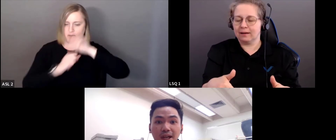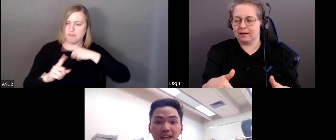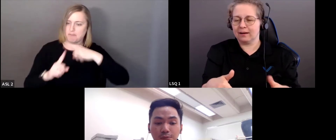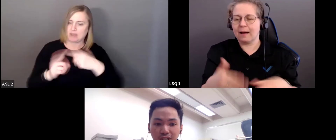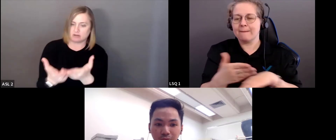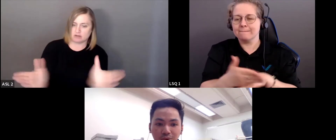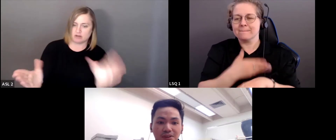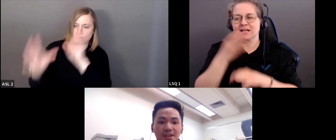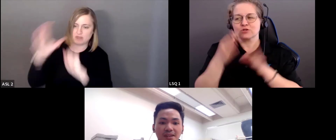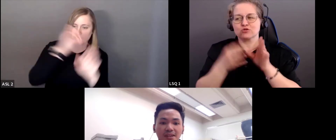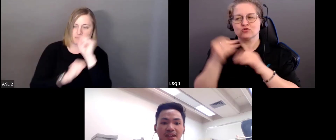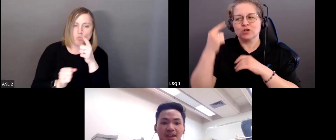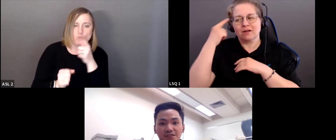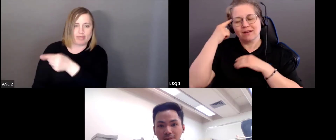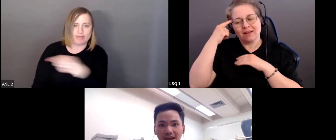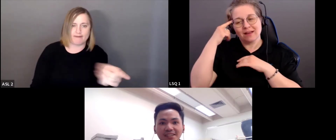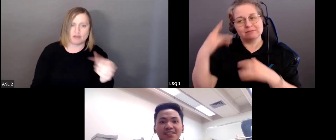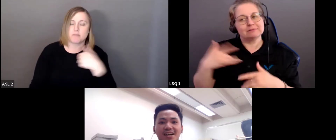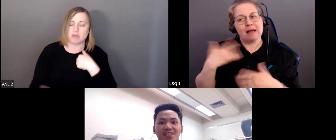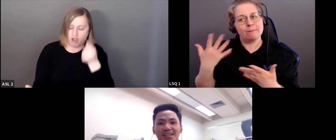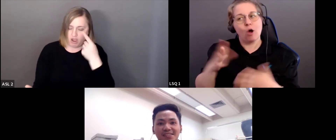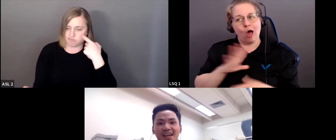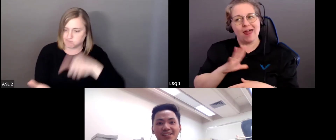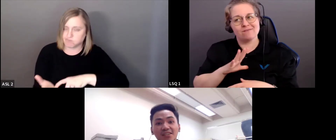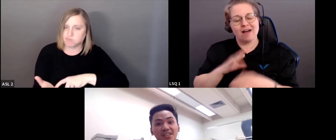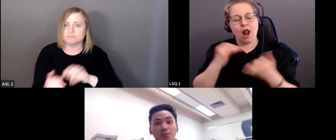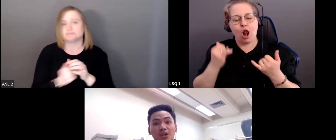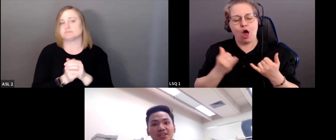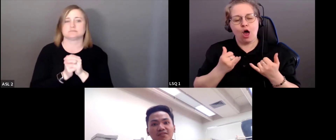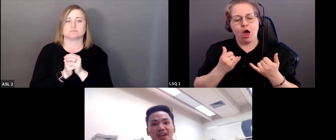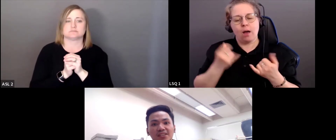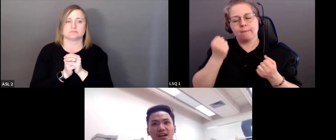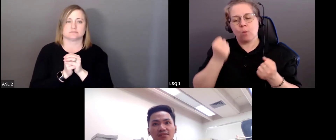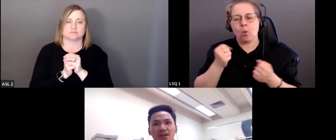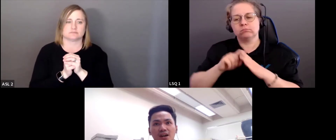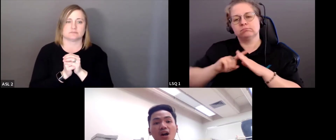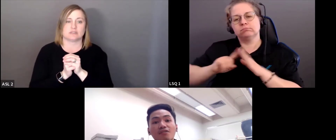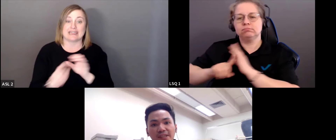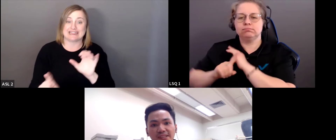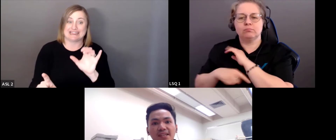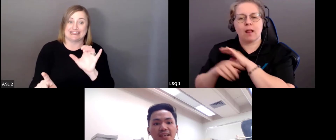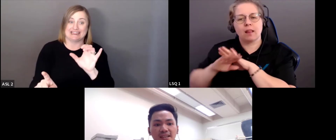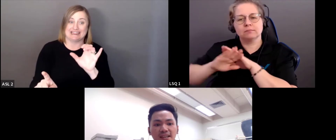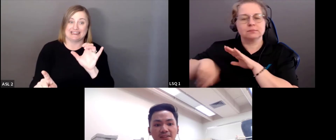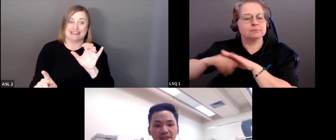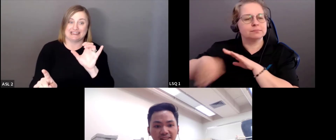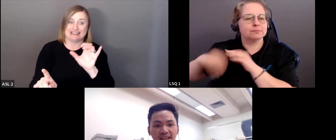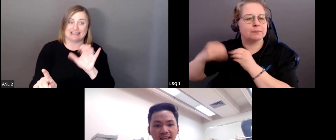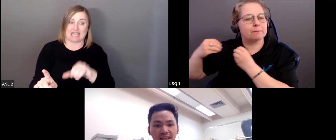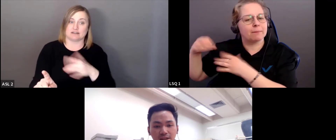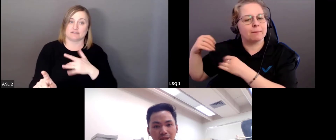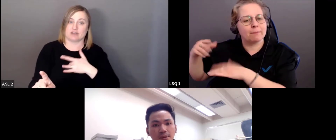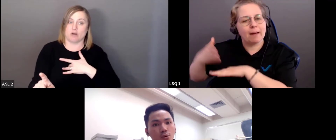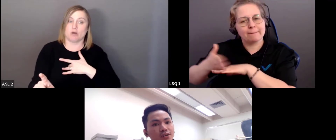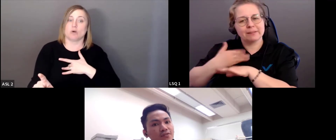préjugés implicites que j'avais face aux autres. Il y eu un effet